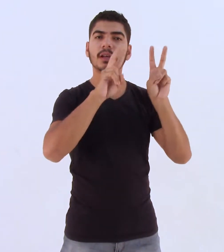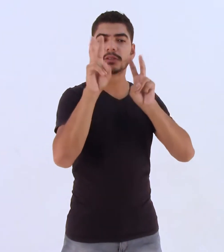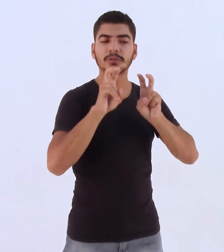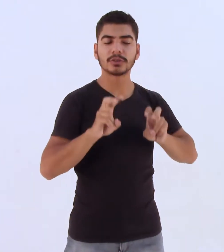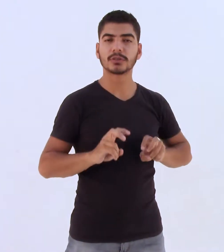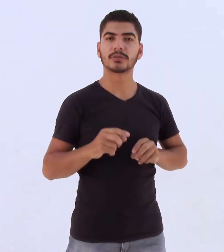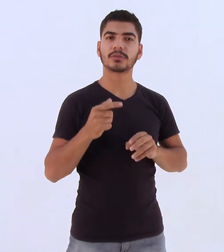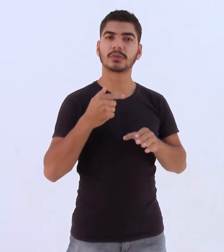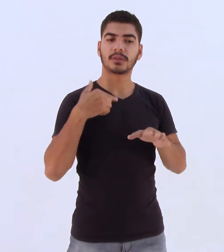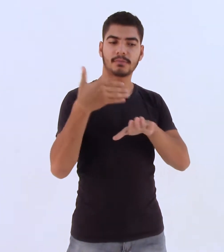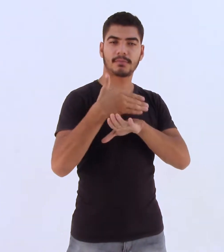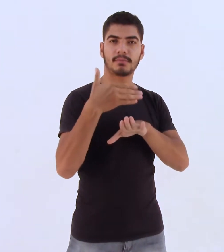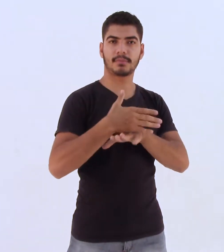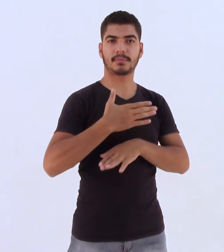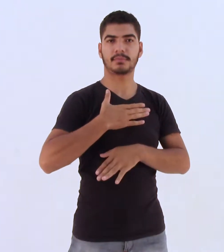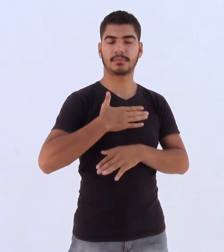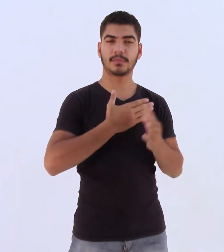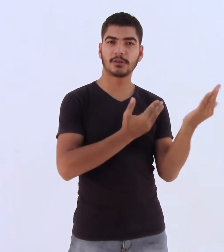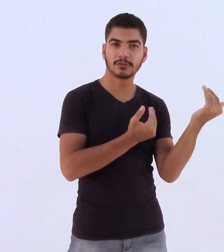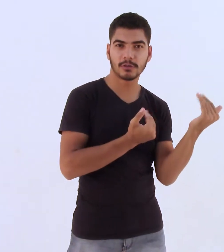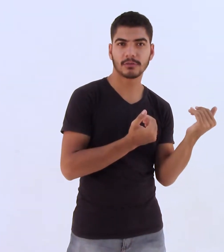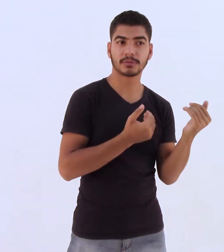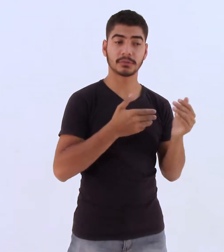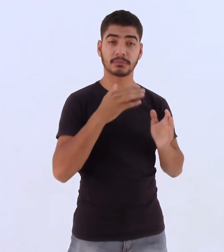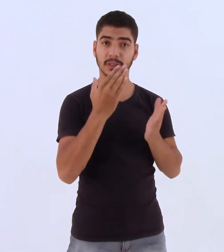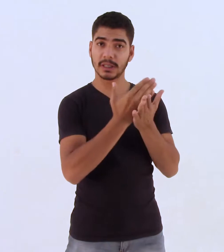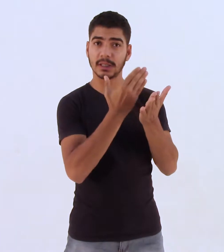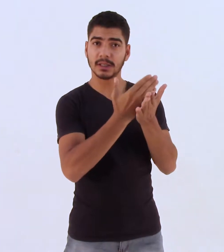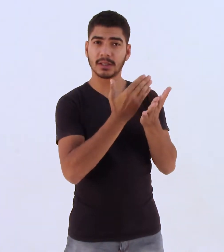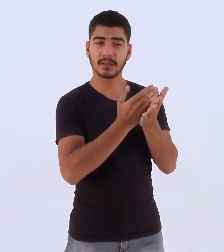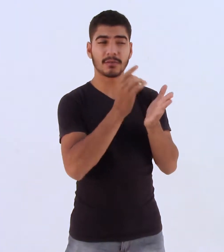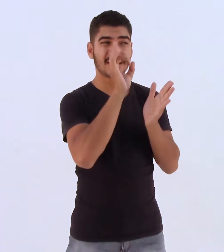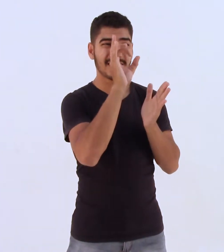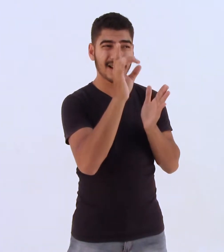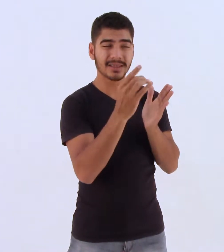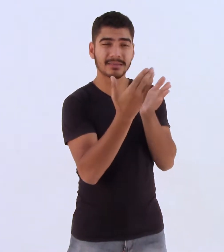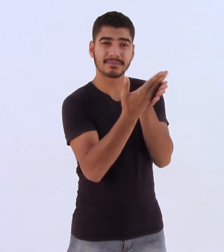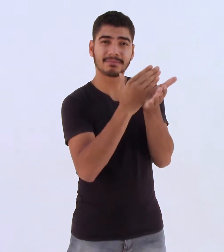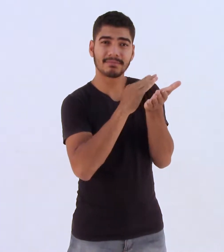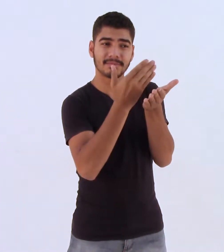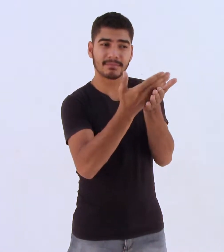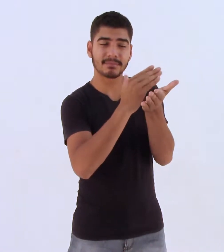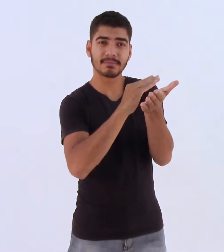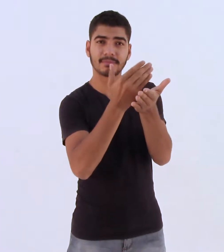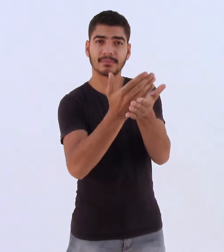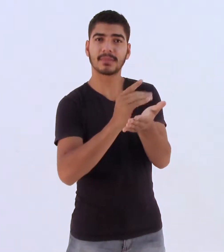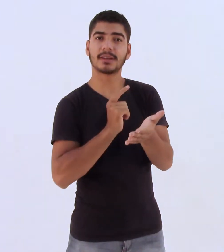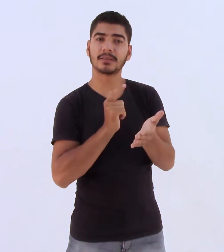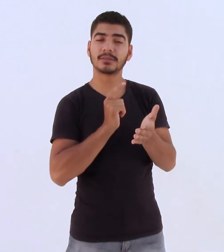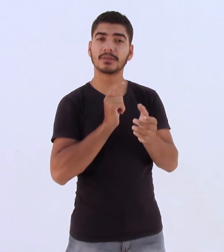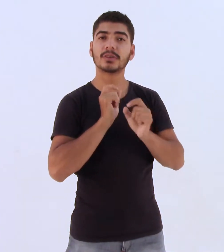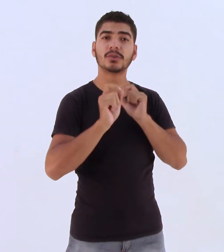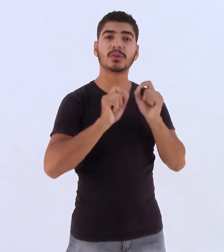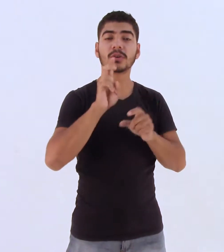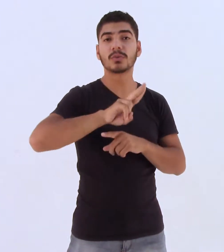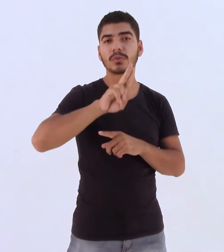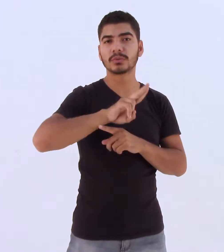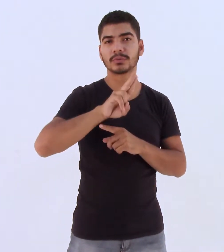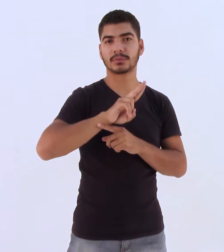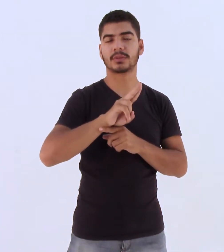parte de sua pré-adolescência. Os livros, cada página deles, Formaram meu caráter e quero muito dar esse presente para meu filho